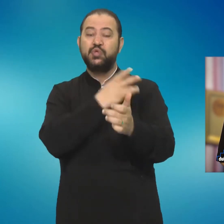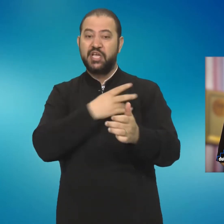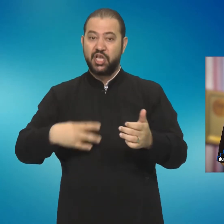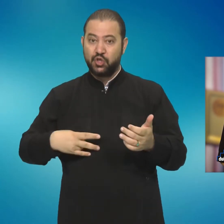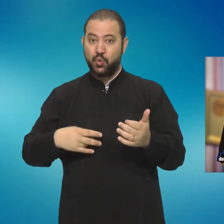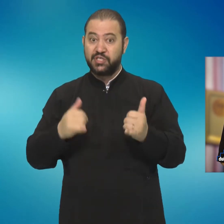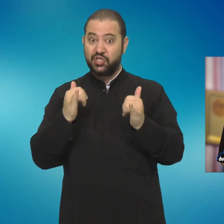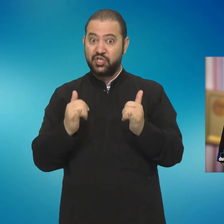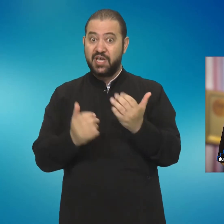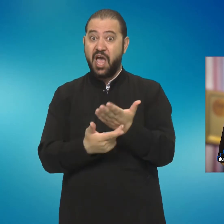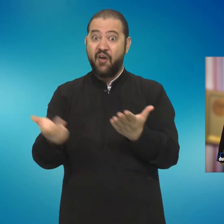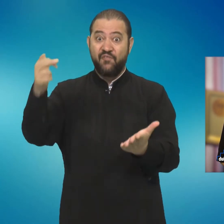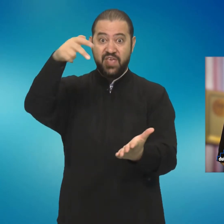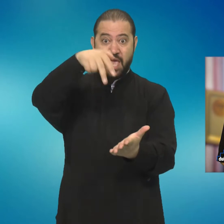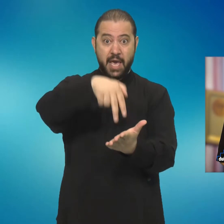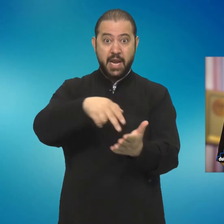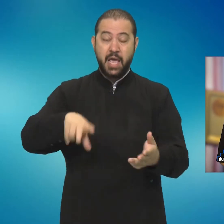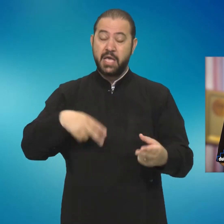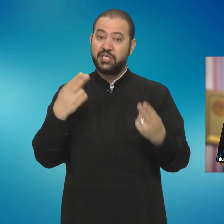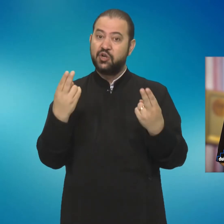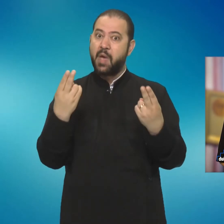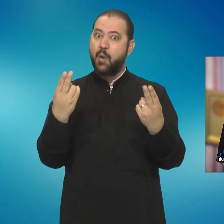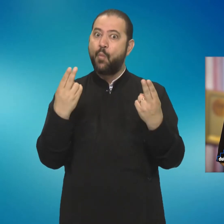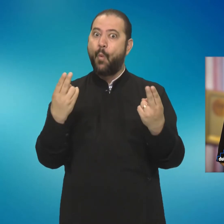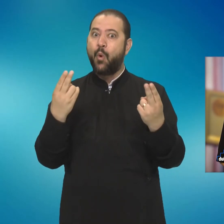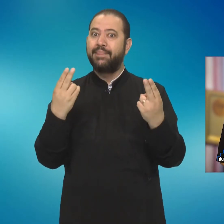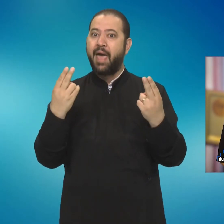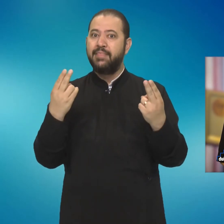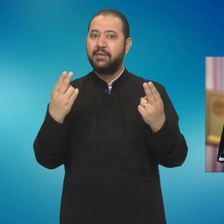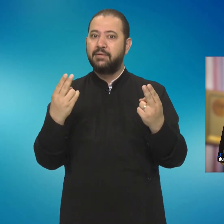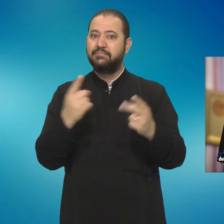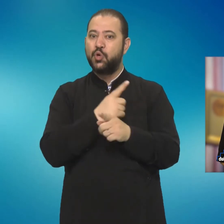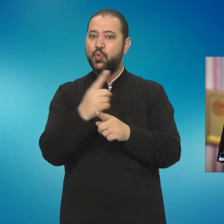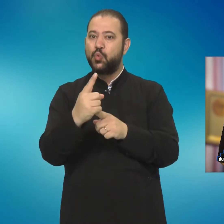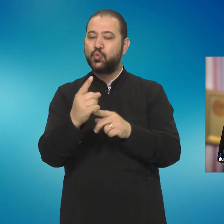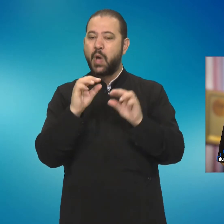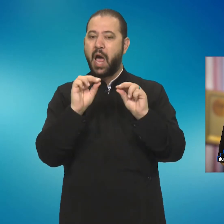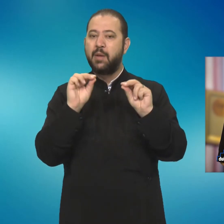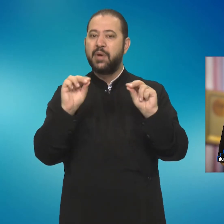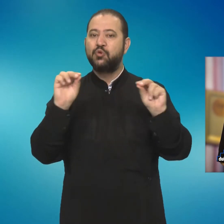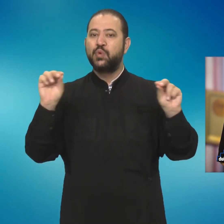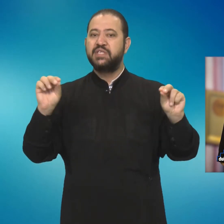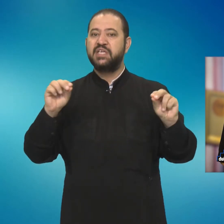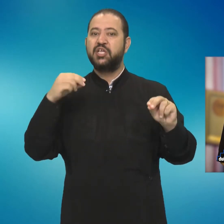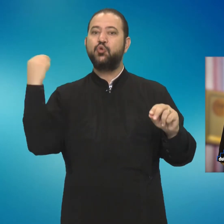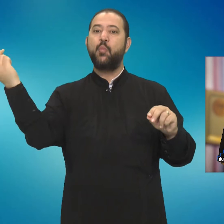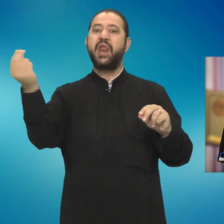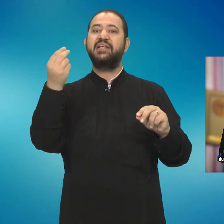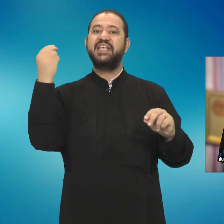iar faptul învierii este cel mai important temei al mărturisirii Dumnezeirii